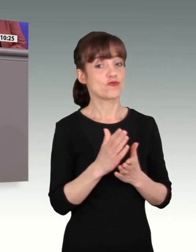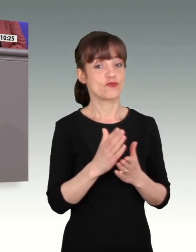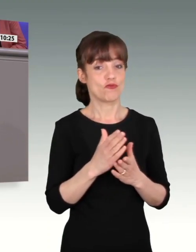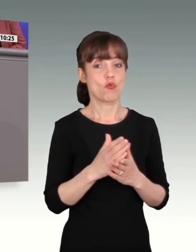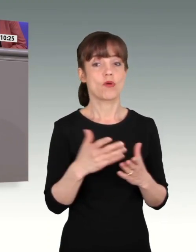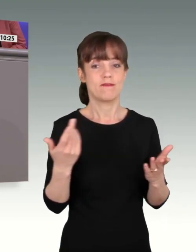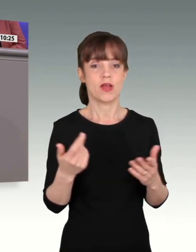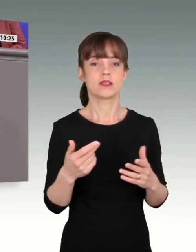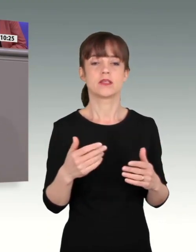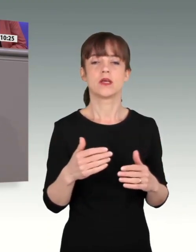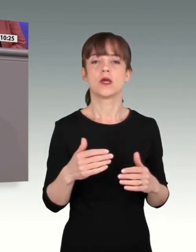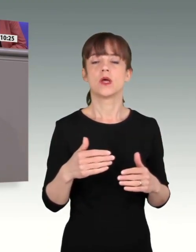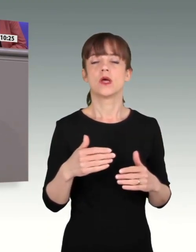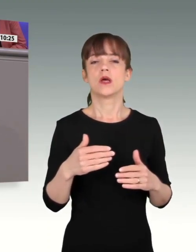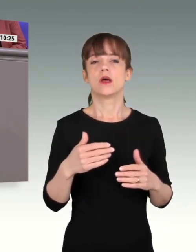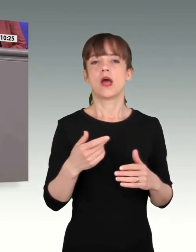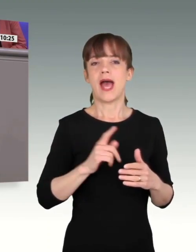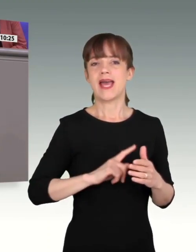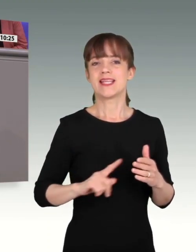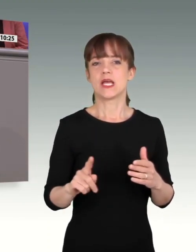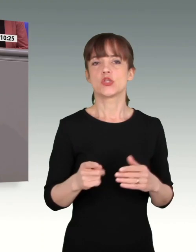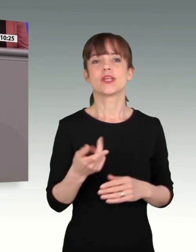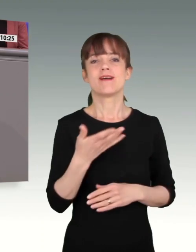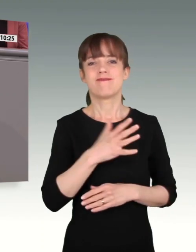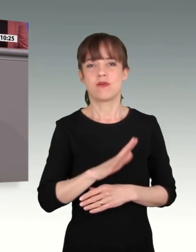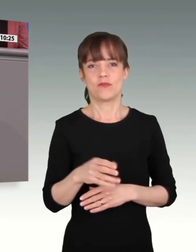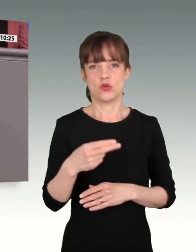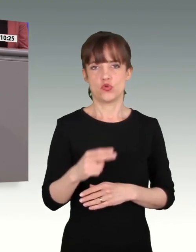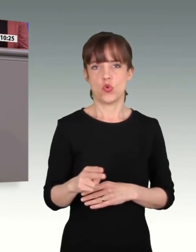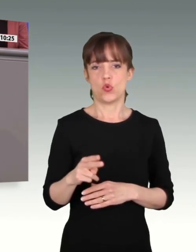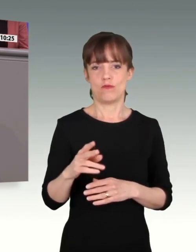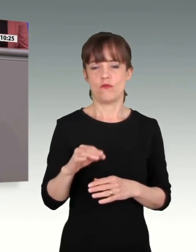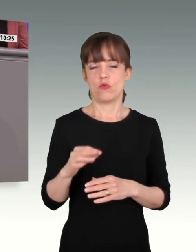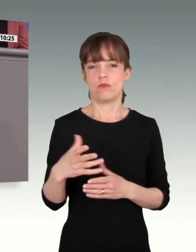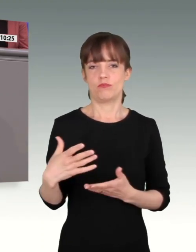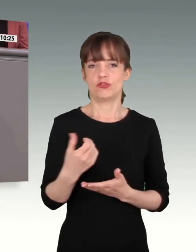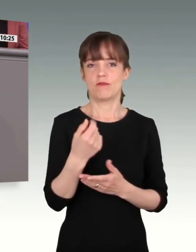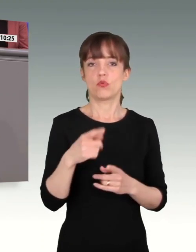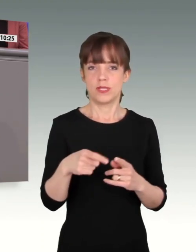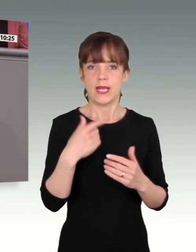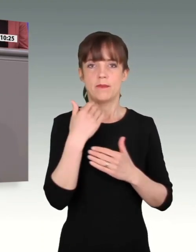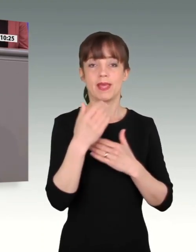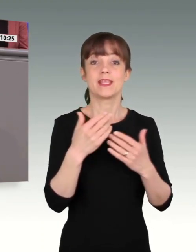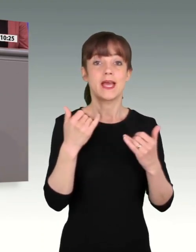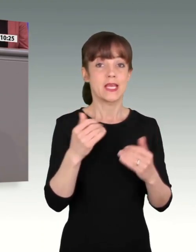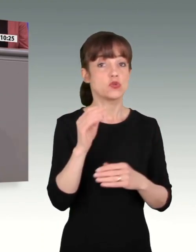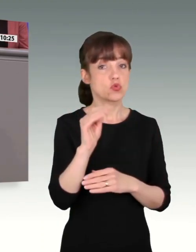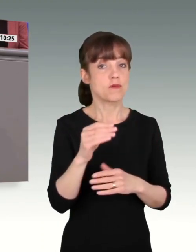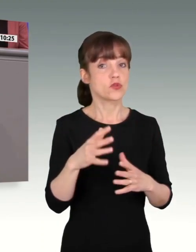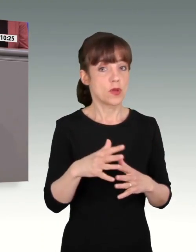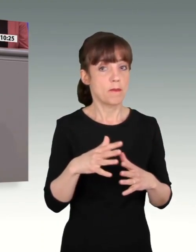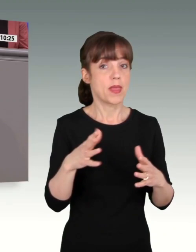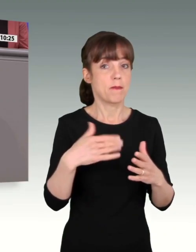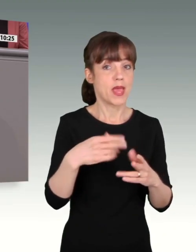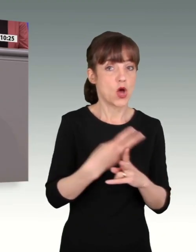der unterschwelligen Beschaffung jetzt von 1 000 auf 5 000 Euro geht. Und dann wurde noch berichtet, dass man jetzt in Zukunft noch mehr oder